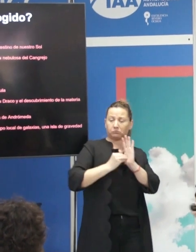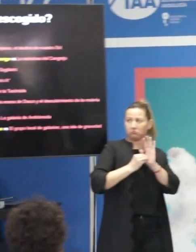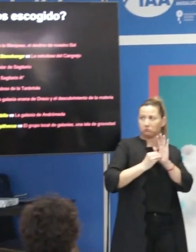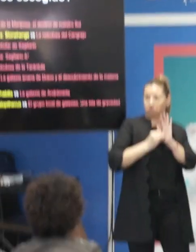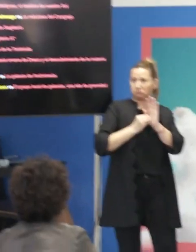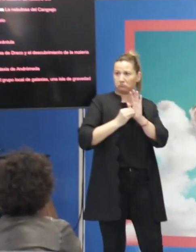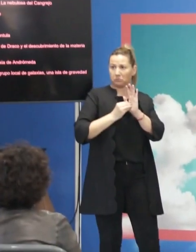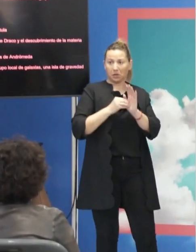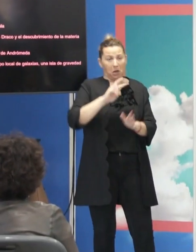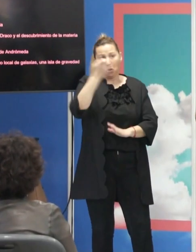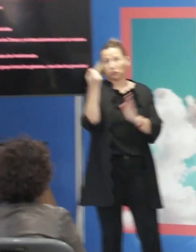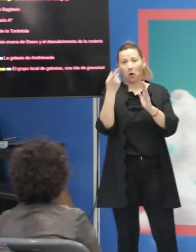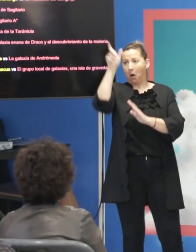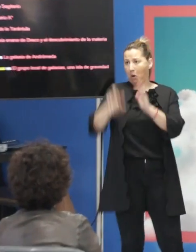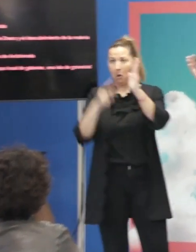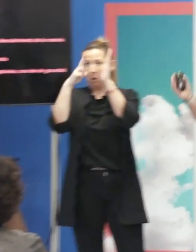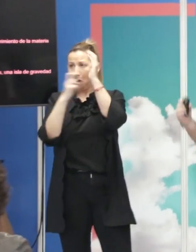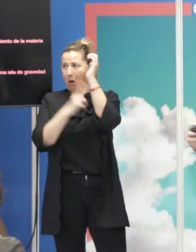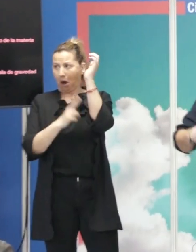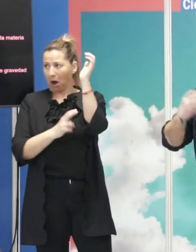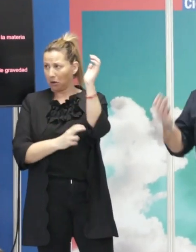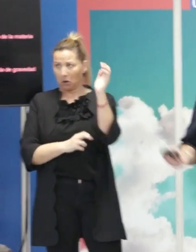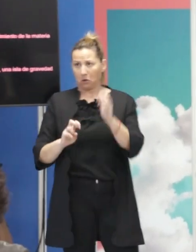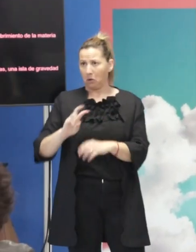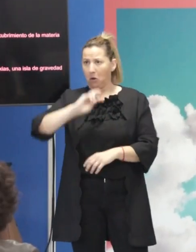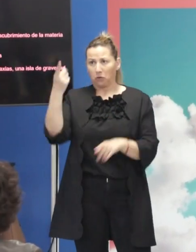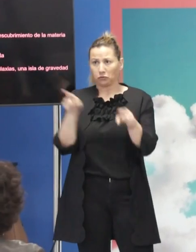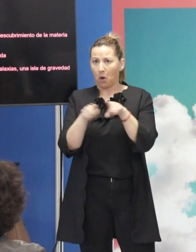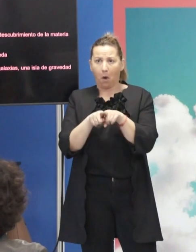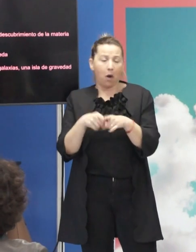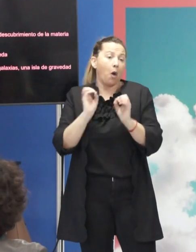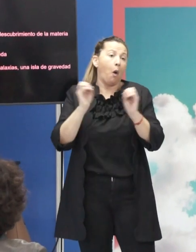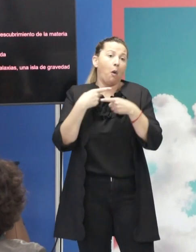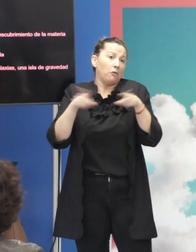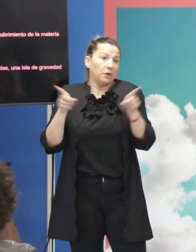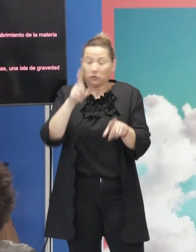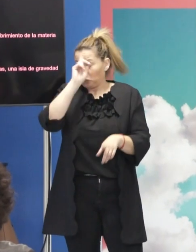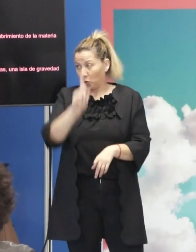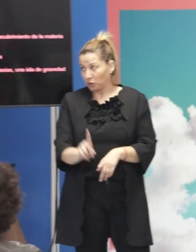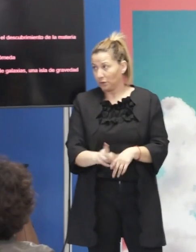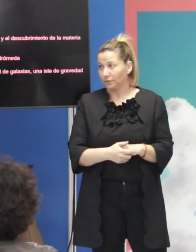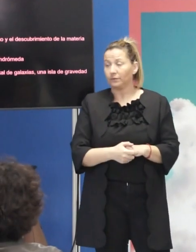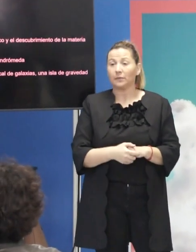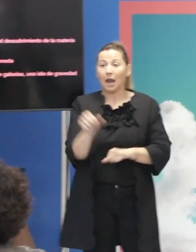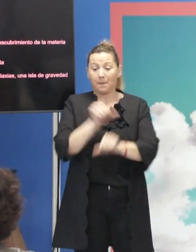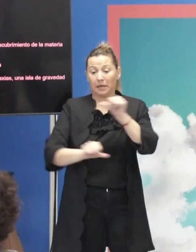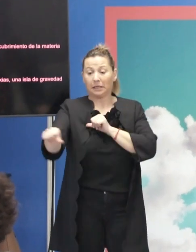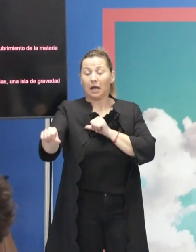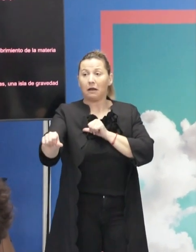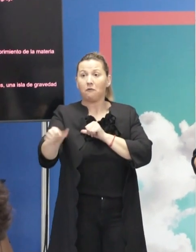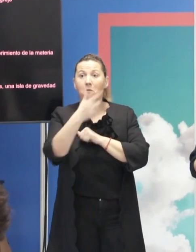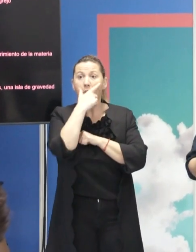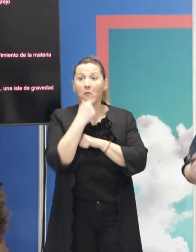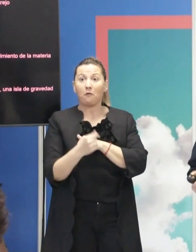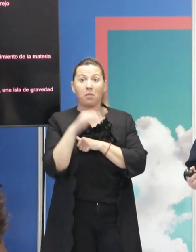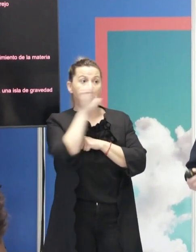seguramente cualquier otro arqueólogo hubiera puesto algunos iguales o otros muy diferentes. Y a partir de ahí, ya digo que fue muy fácil, porque fue